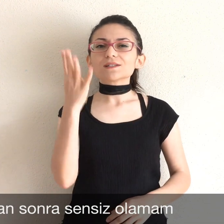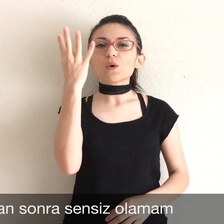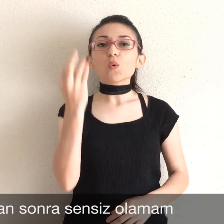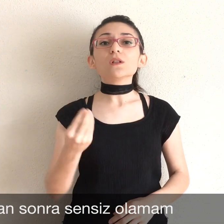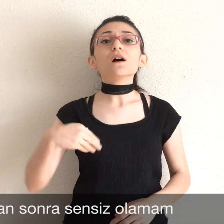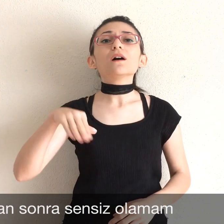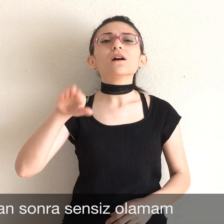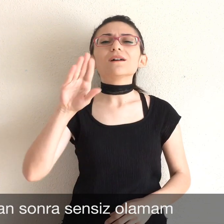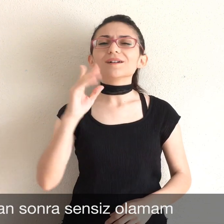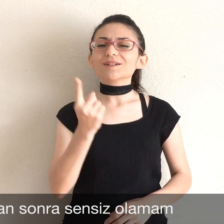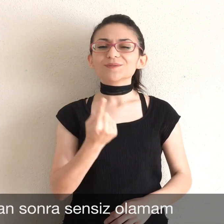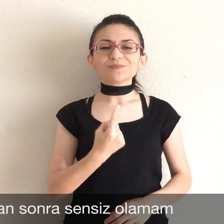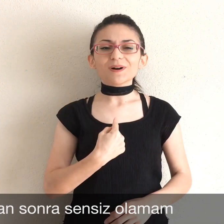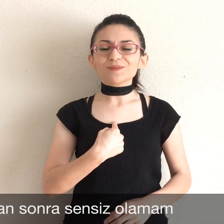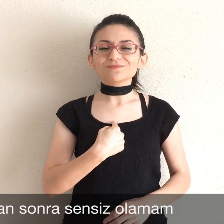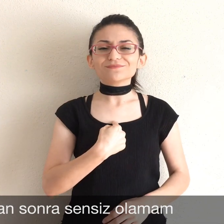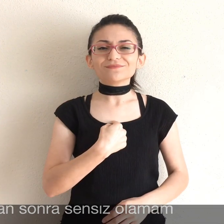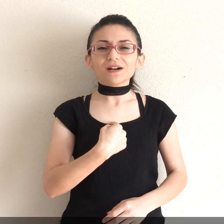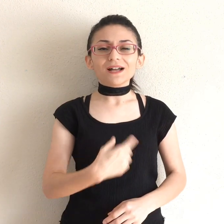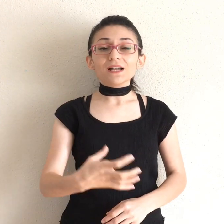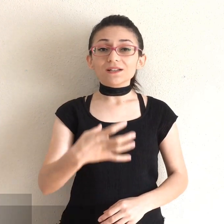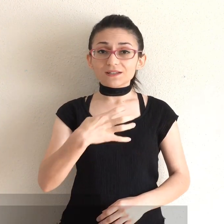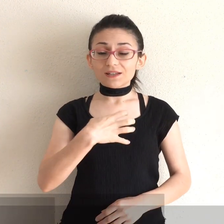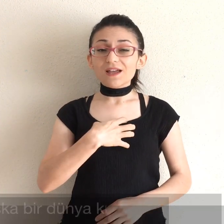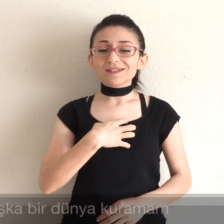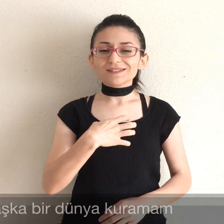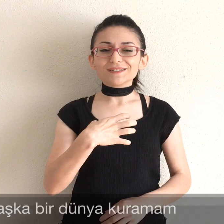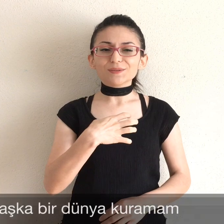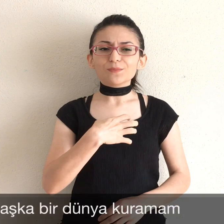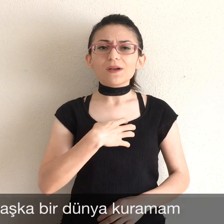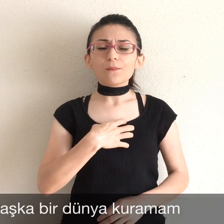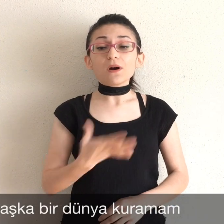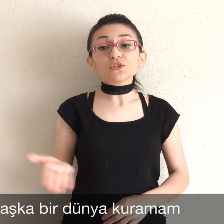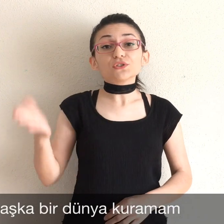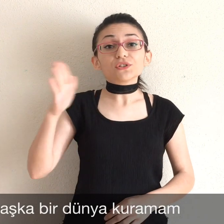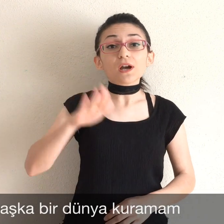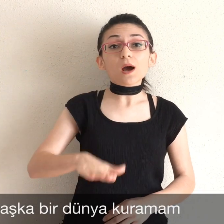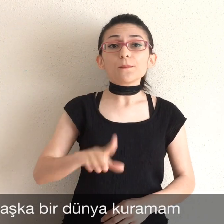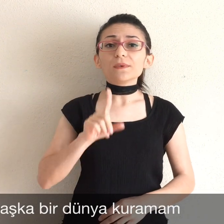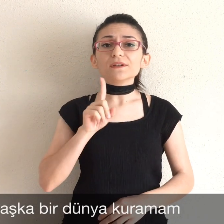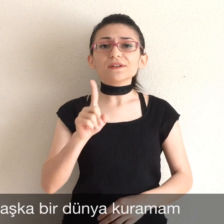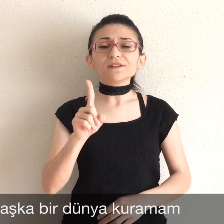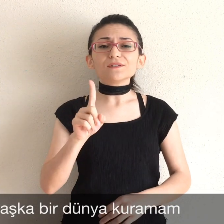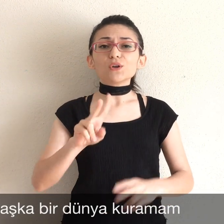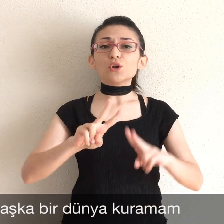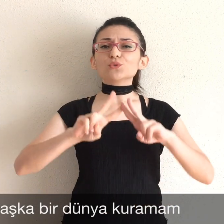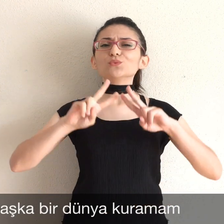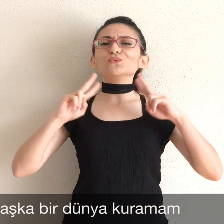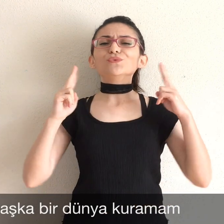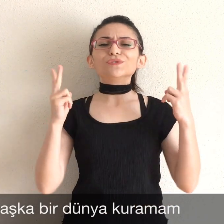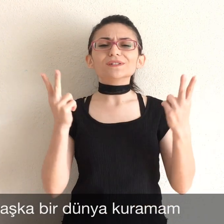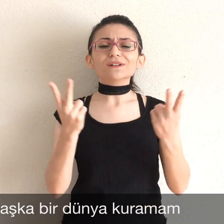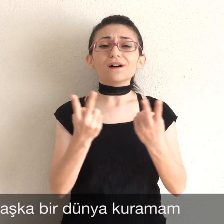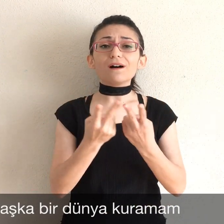olamam Kendime başka bir dünya